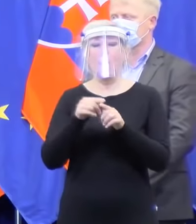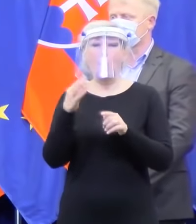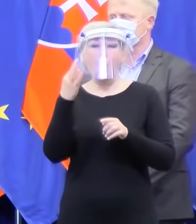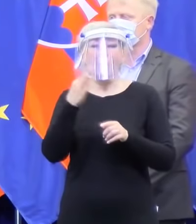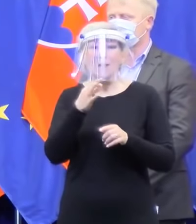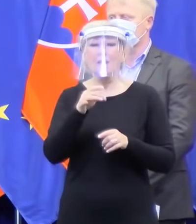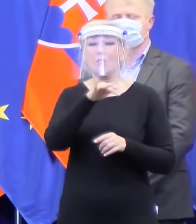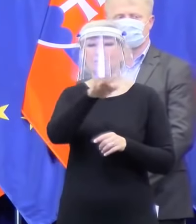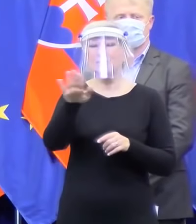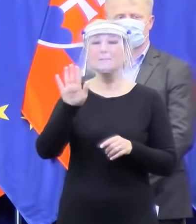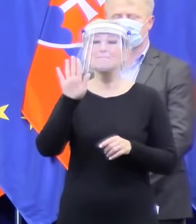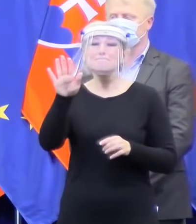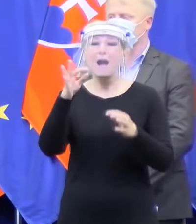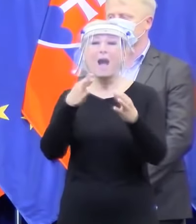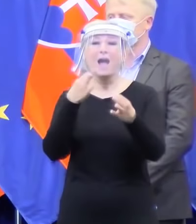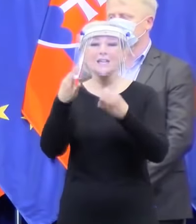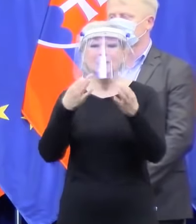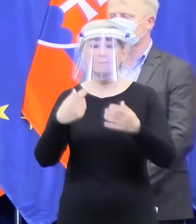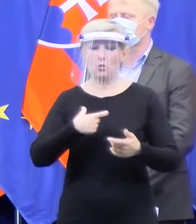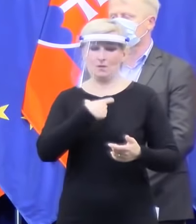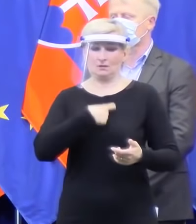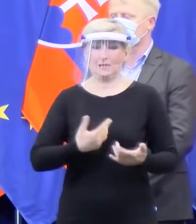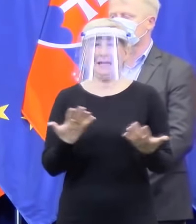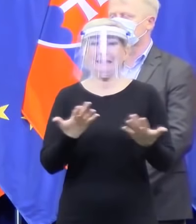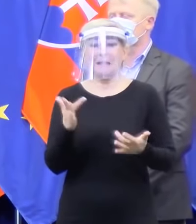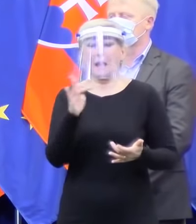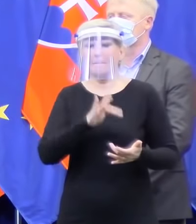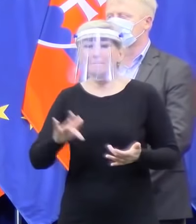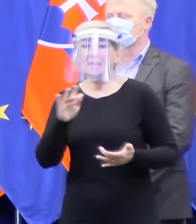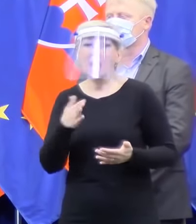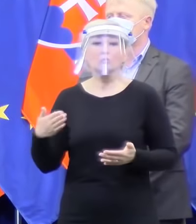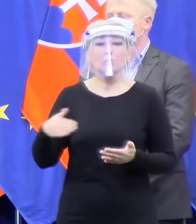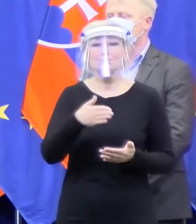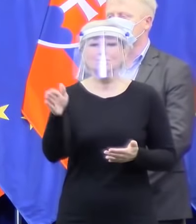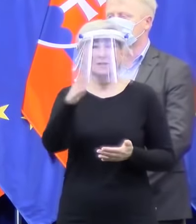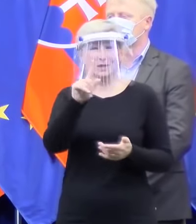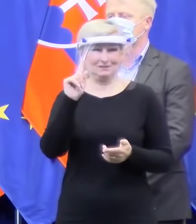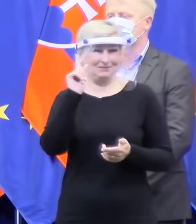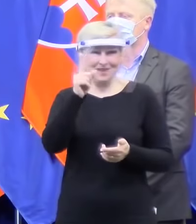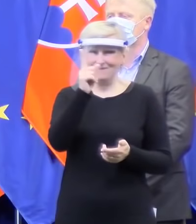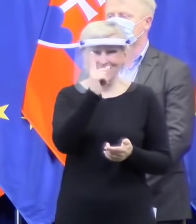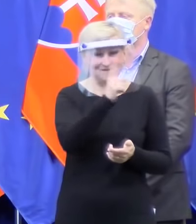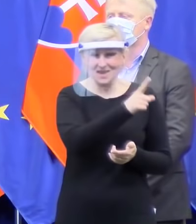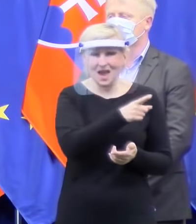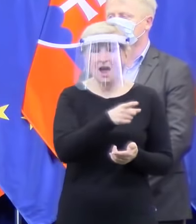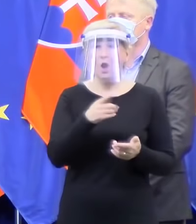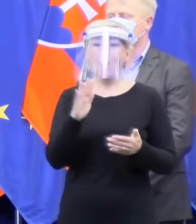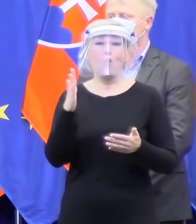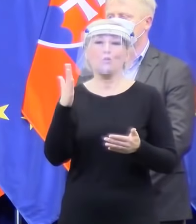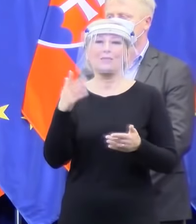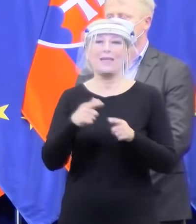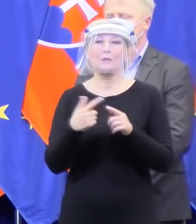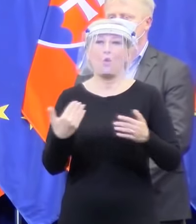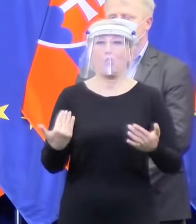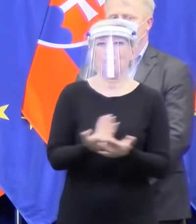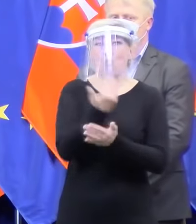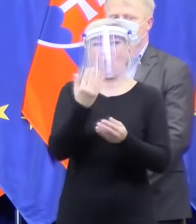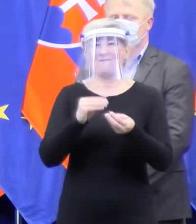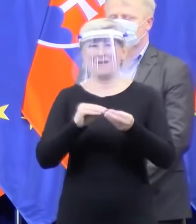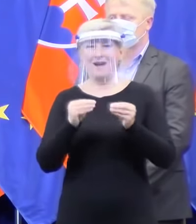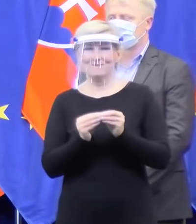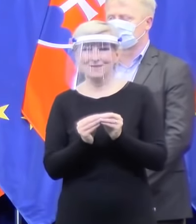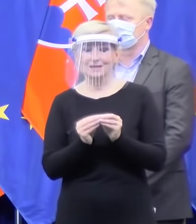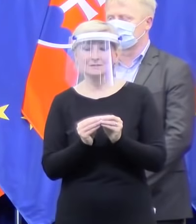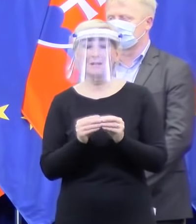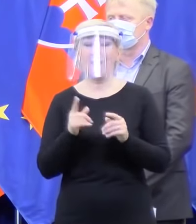Čiže pozor, nikto nejde teraz zavázať nejakú novinku. V tomto prípade ide iba o to, aby v prípade krízy sme